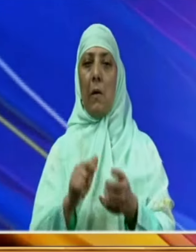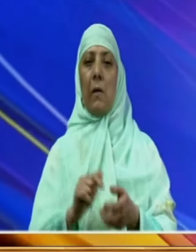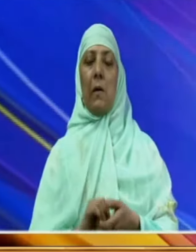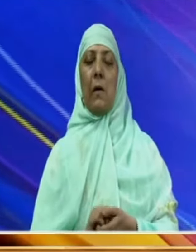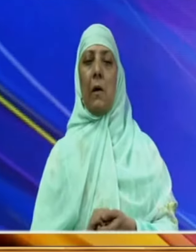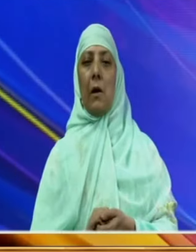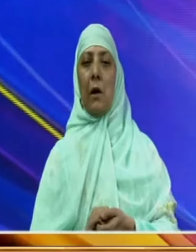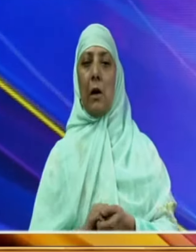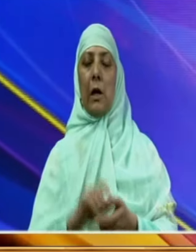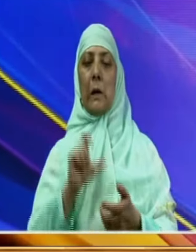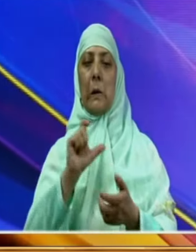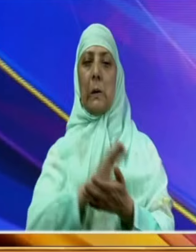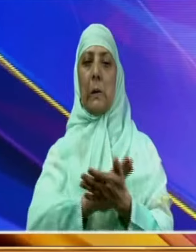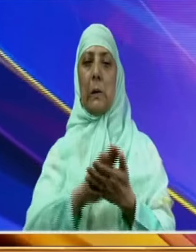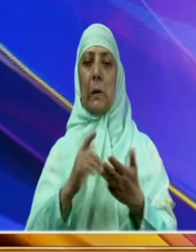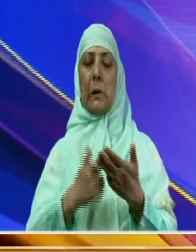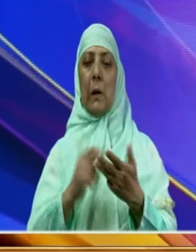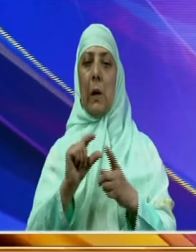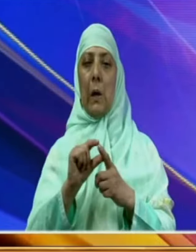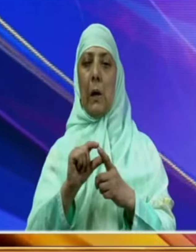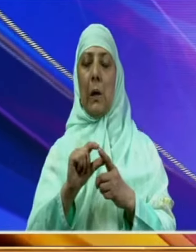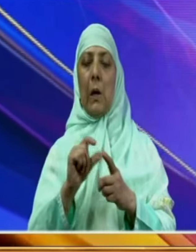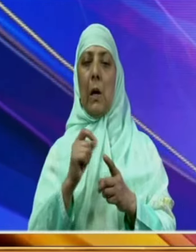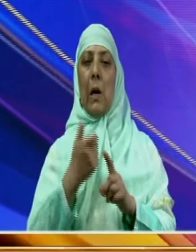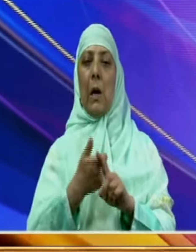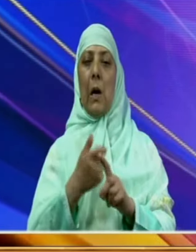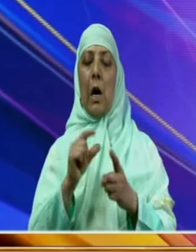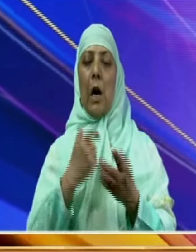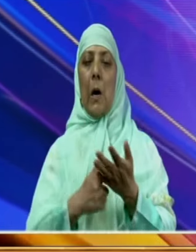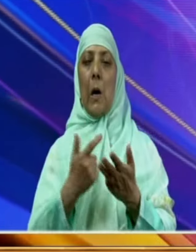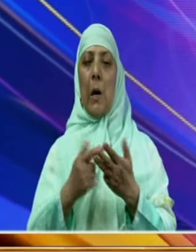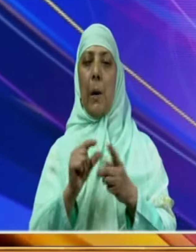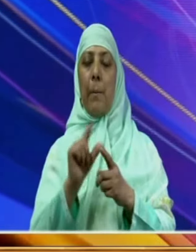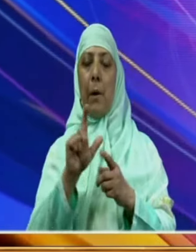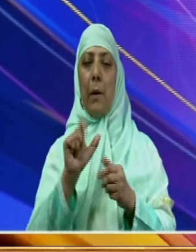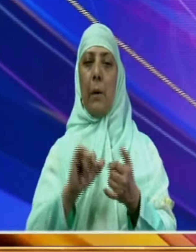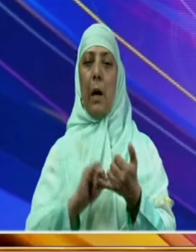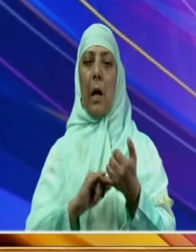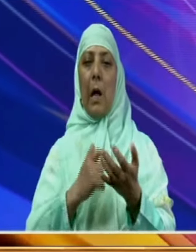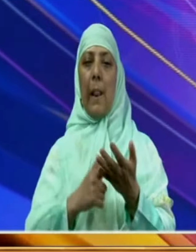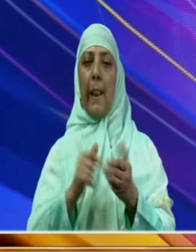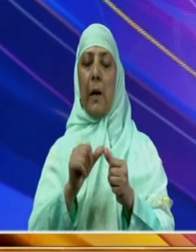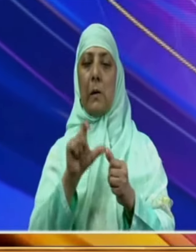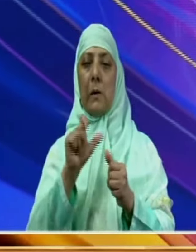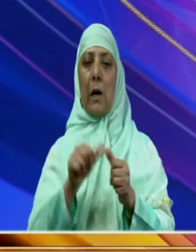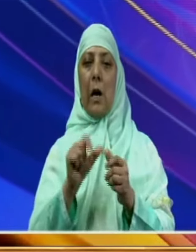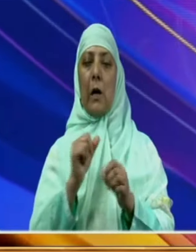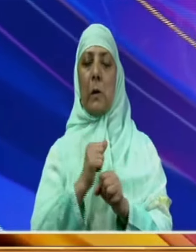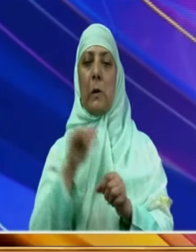چیتک ریپبلک کے سفارتکار ایلسکا زیگوہ کی قیادت میں